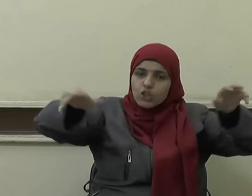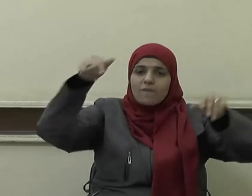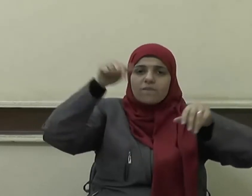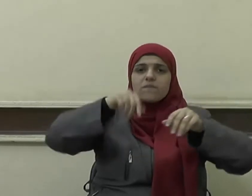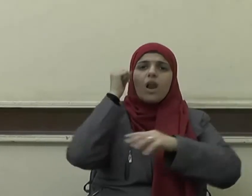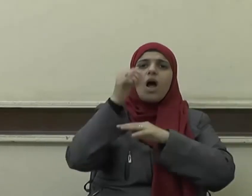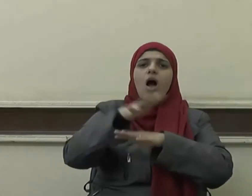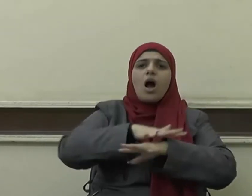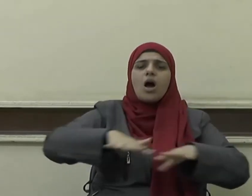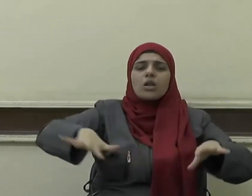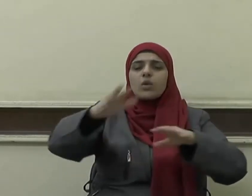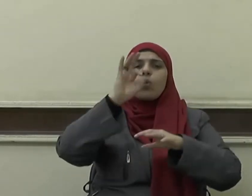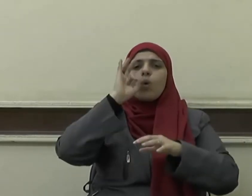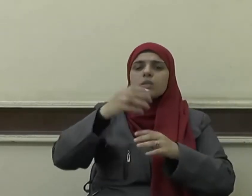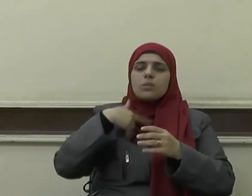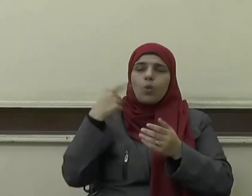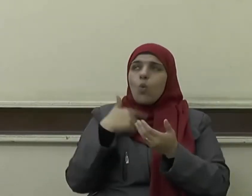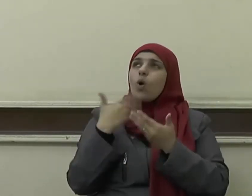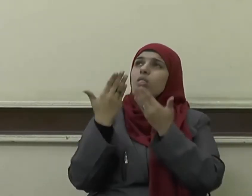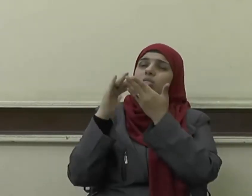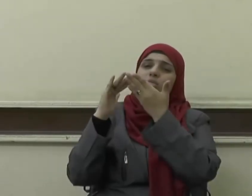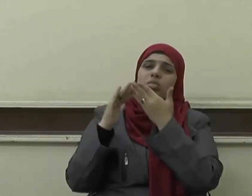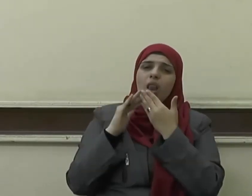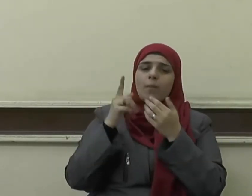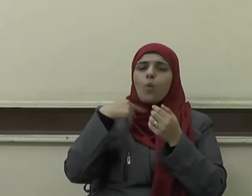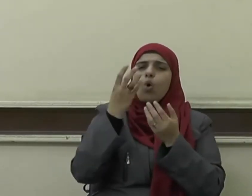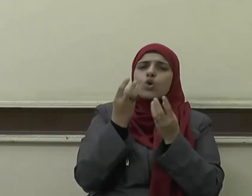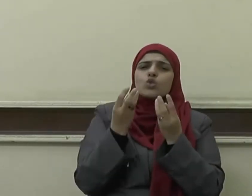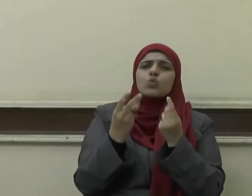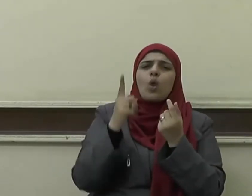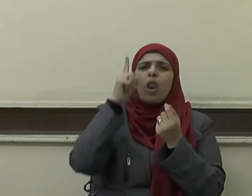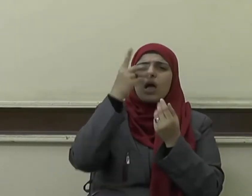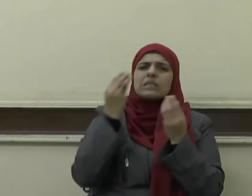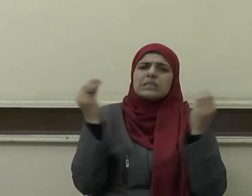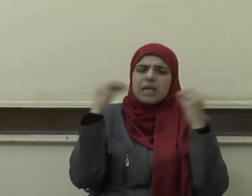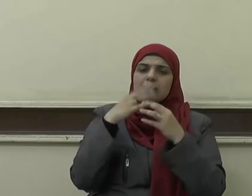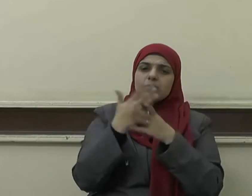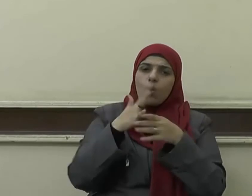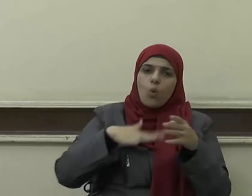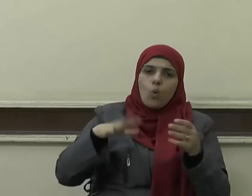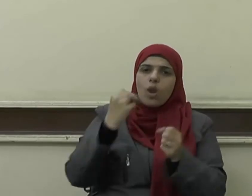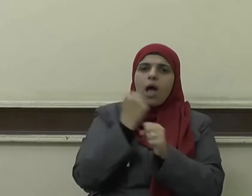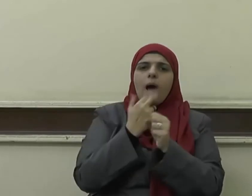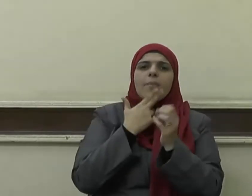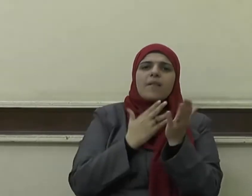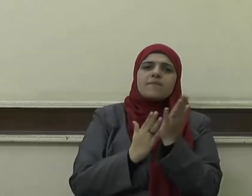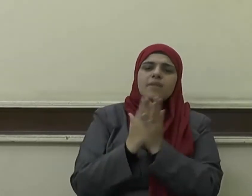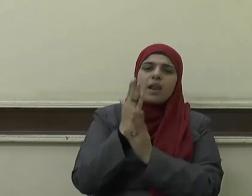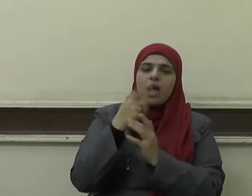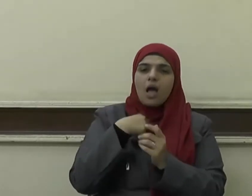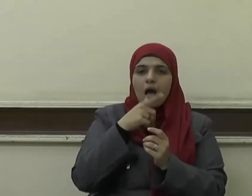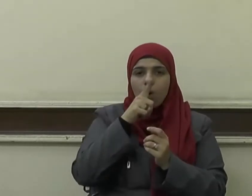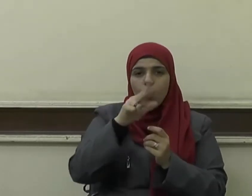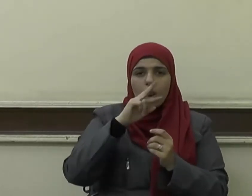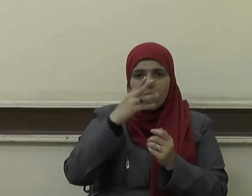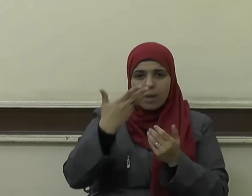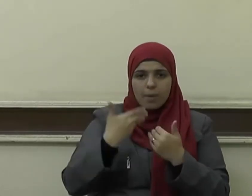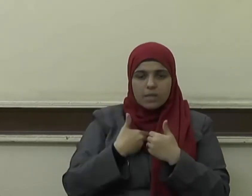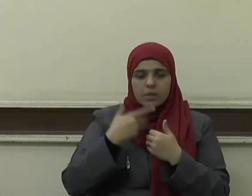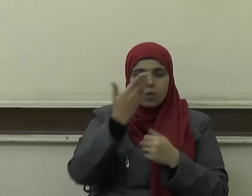لعلكم تفلحون أقول قولي هذا وأستغفر الله لي ولكم الحمد